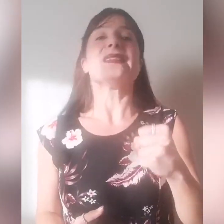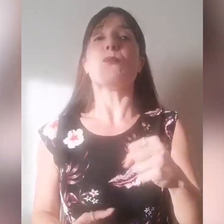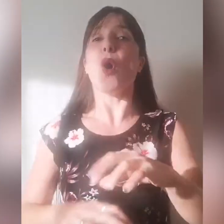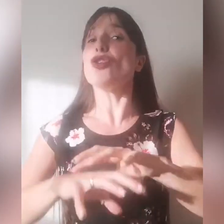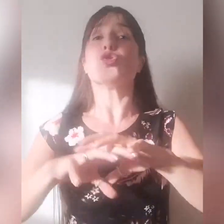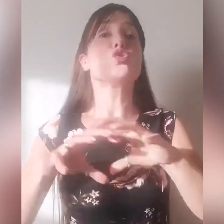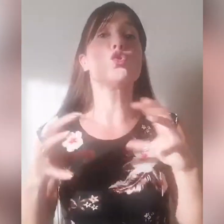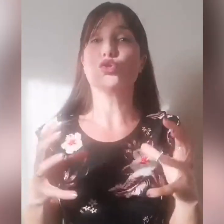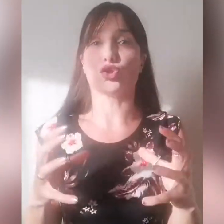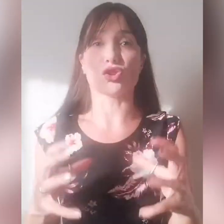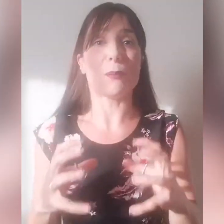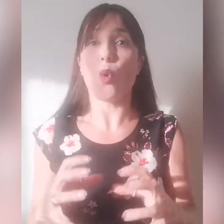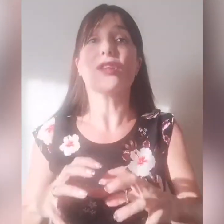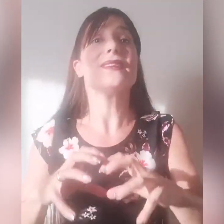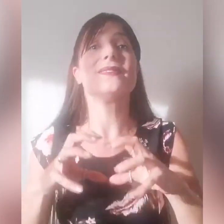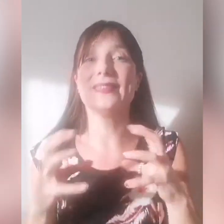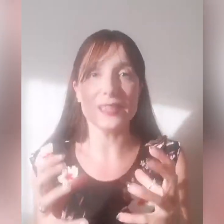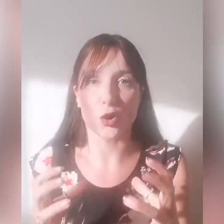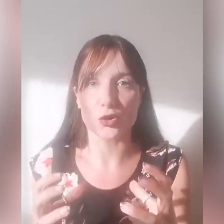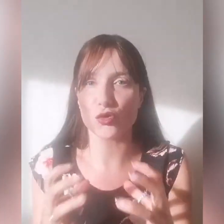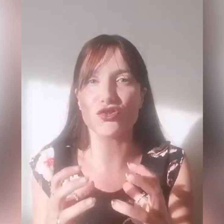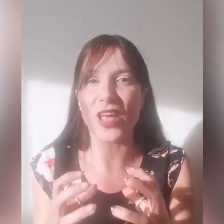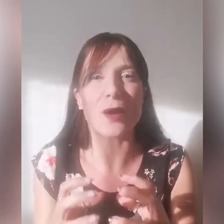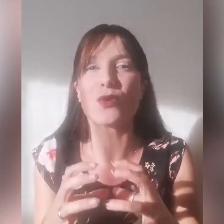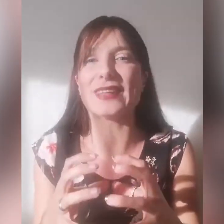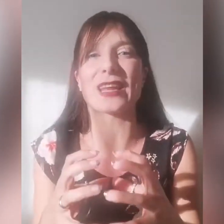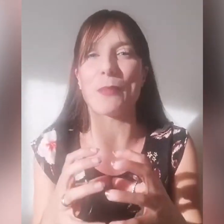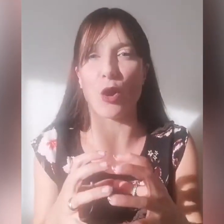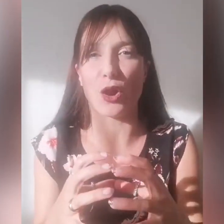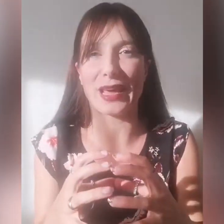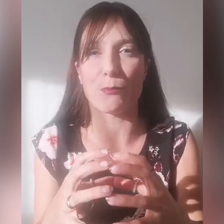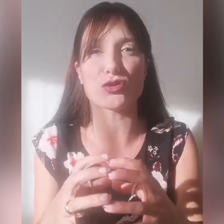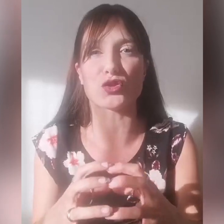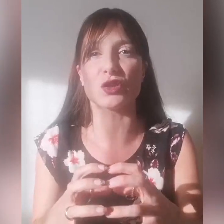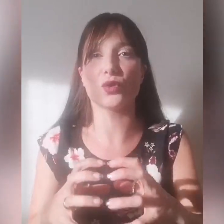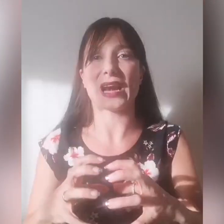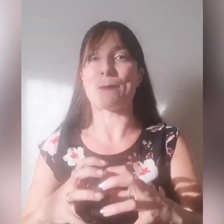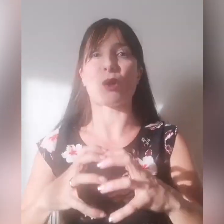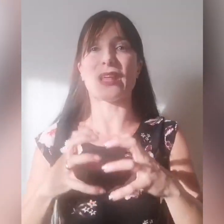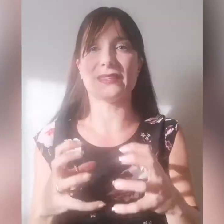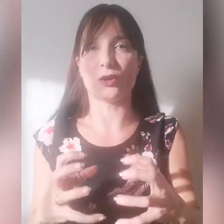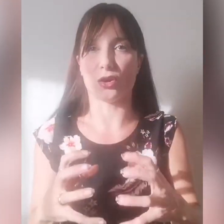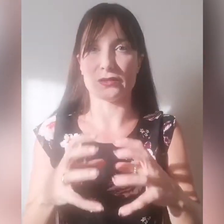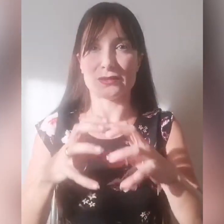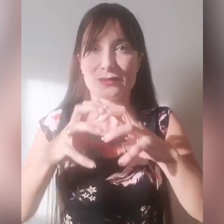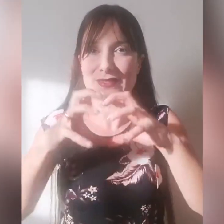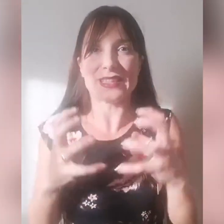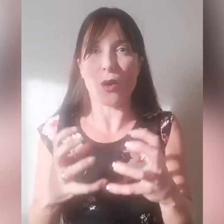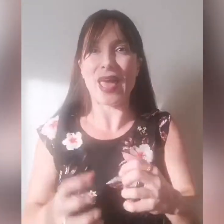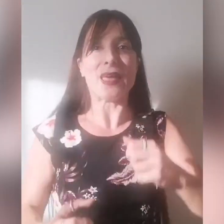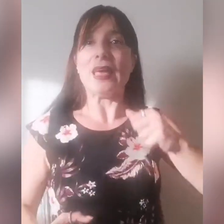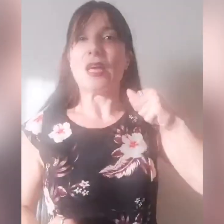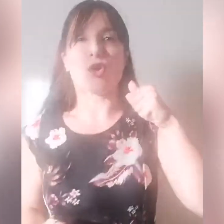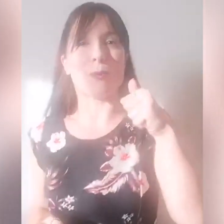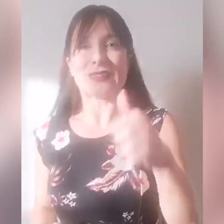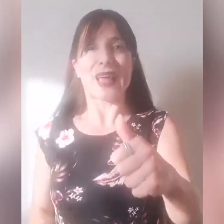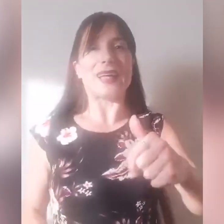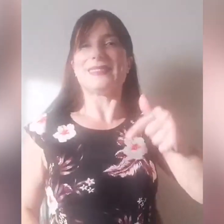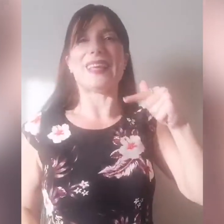da buon tutto, da buon Dio, non c'è un'altra parola che può sostituire la parola Dio, Dio è comandante,